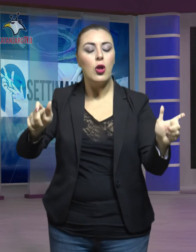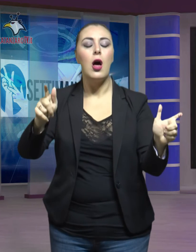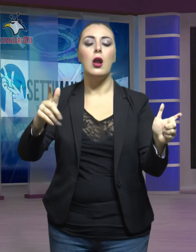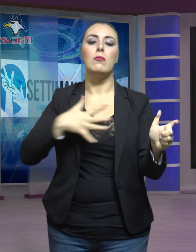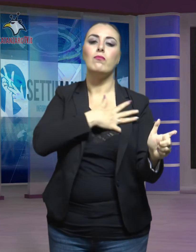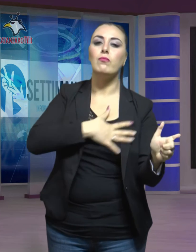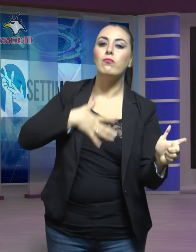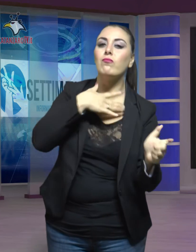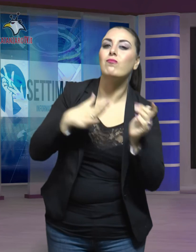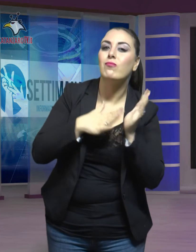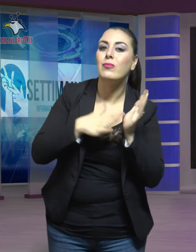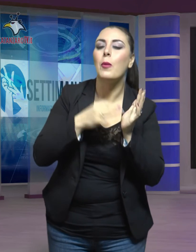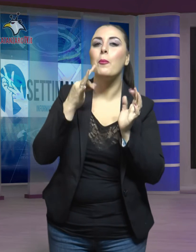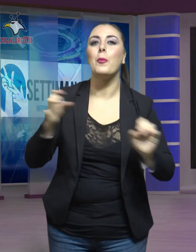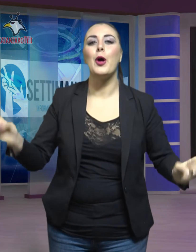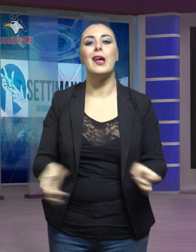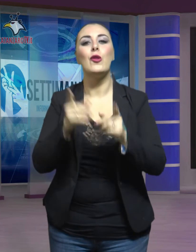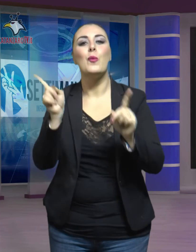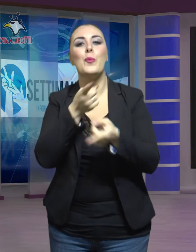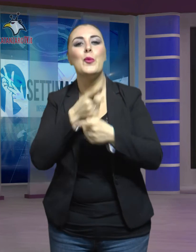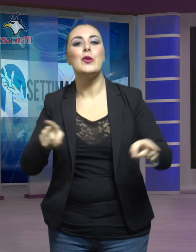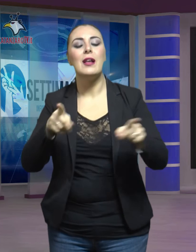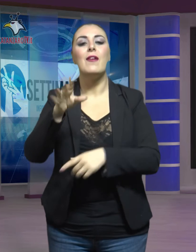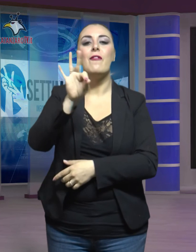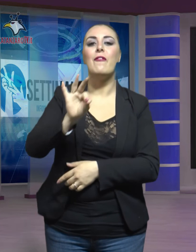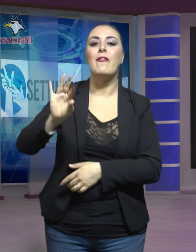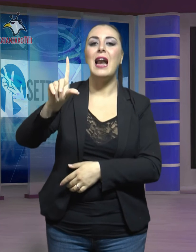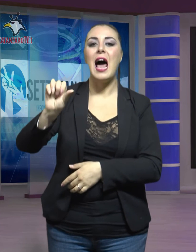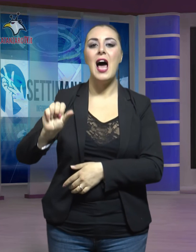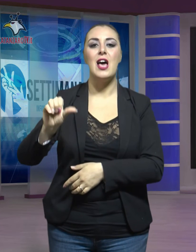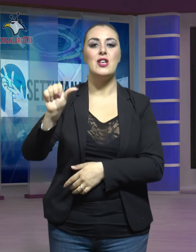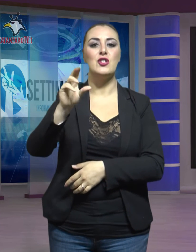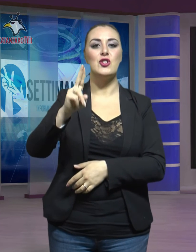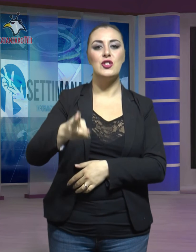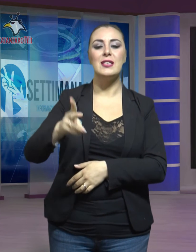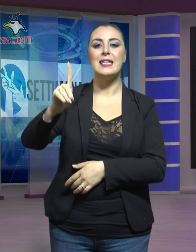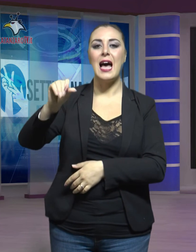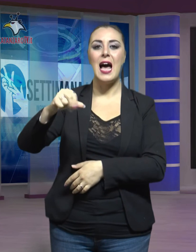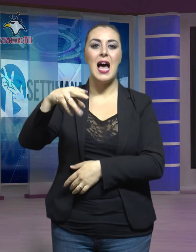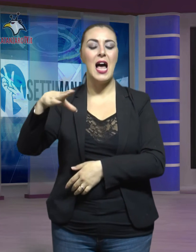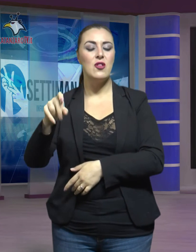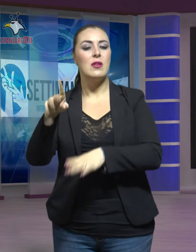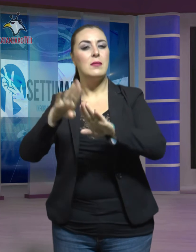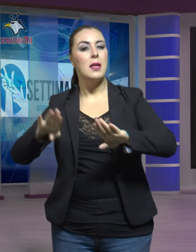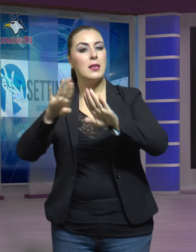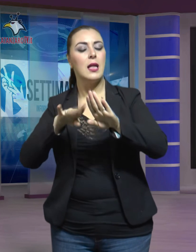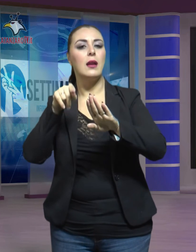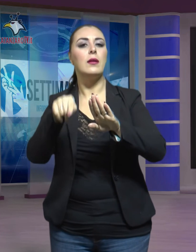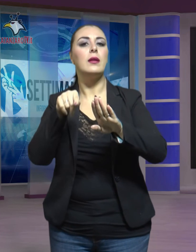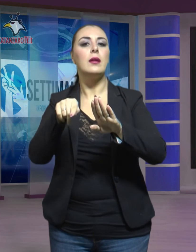occasione del musical Flashdance. Lo storico spettacolo diretto da Chiara Noschese